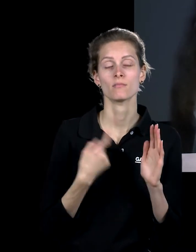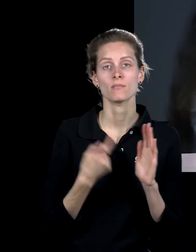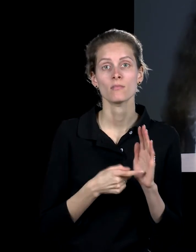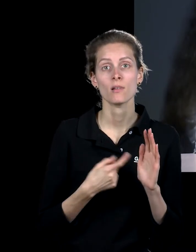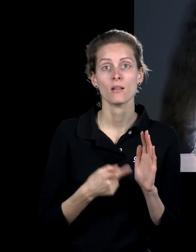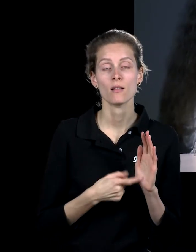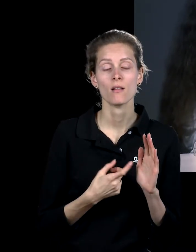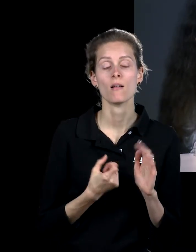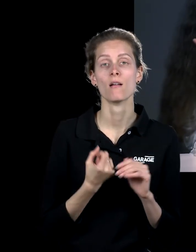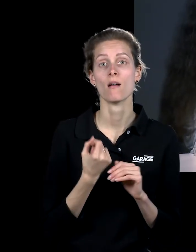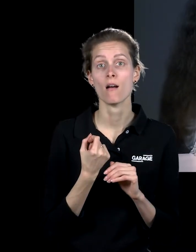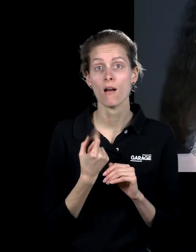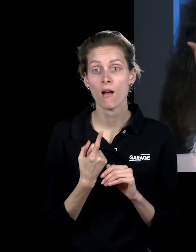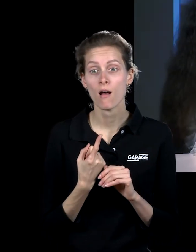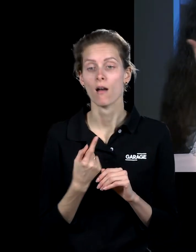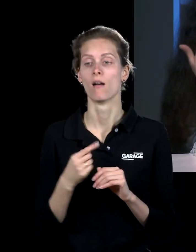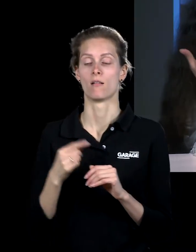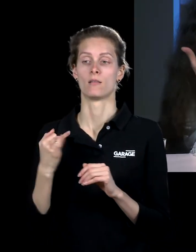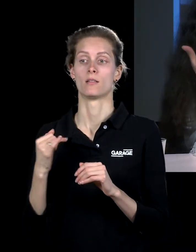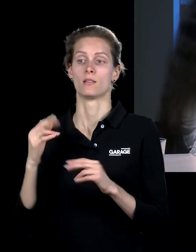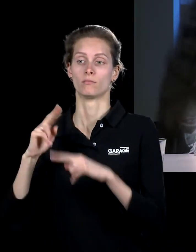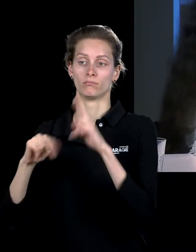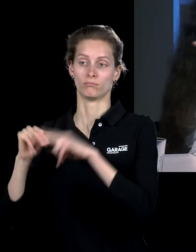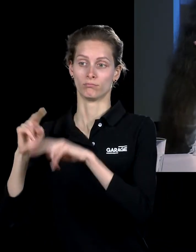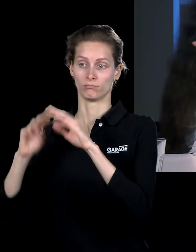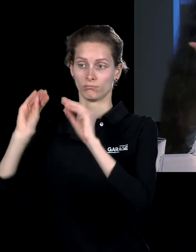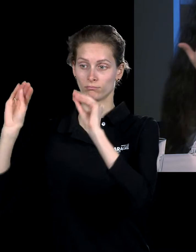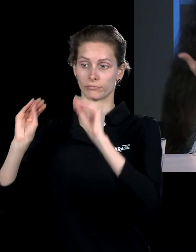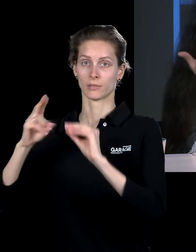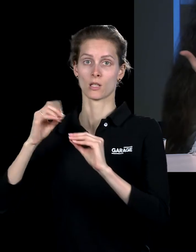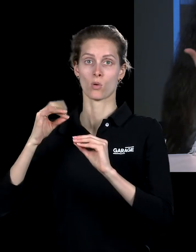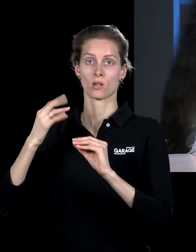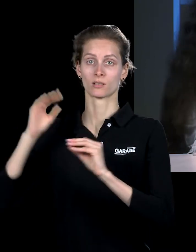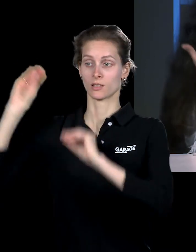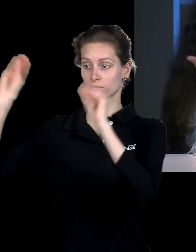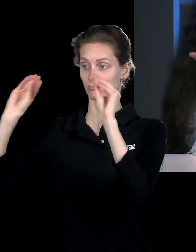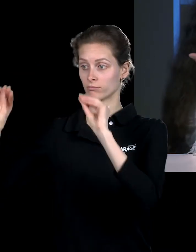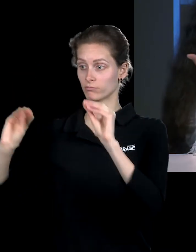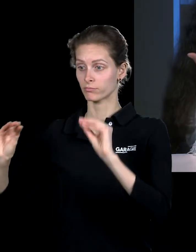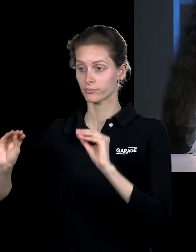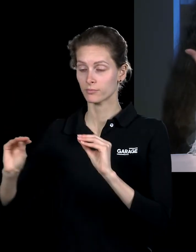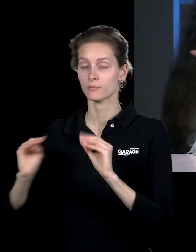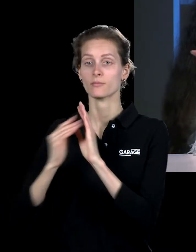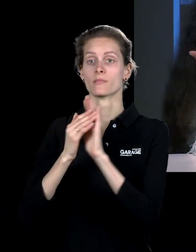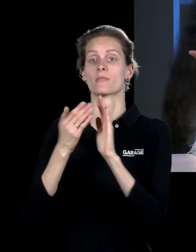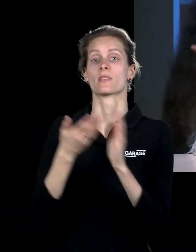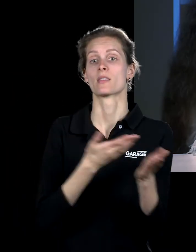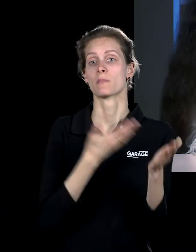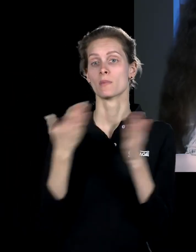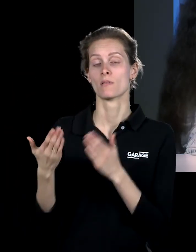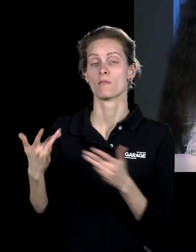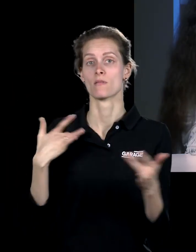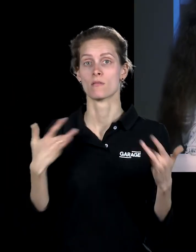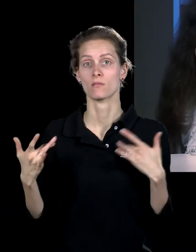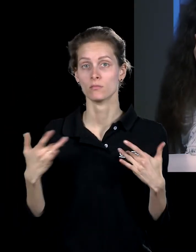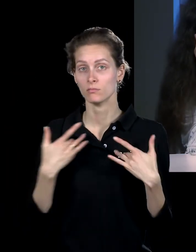строит декорацию, повторяющую место действия банка, место действия вот этот самый банк, нанимает статистов и устраивает реанактивен, где